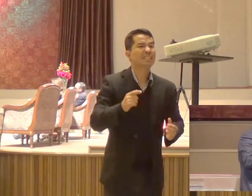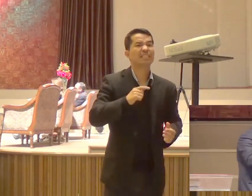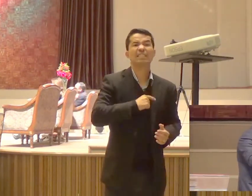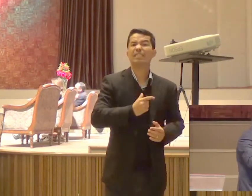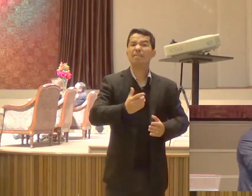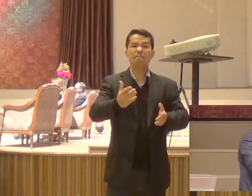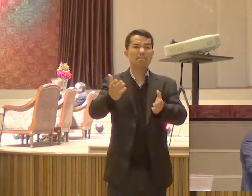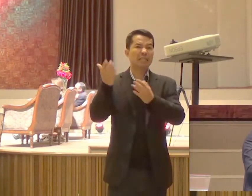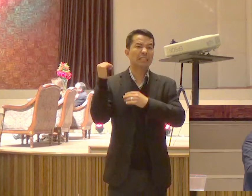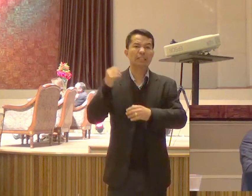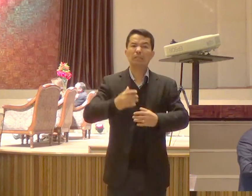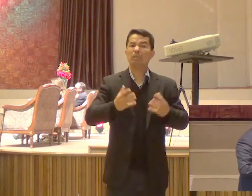Como temos hoje